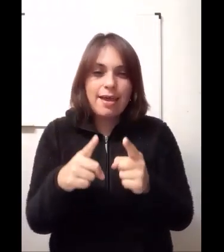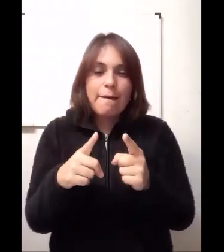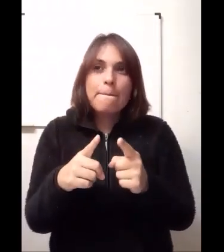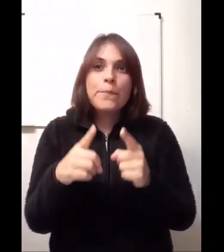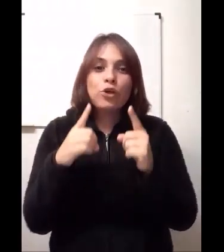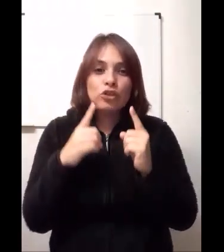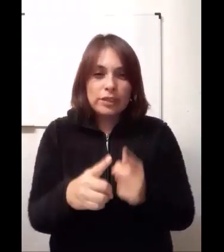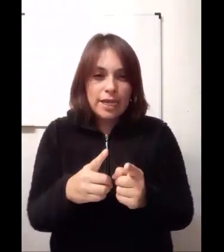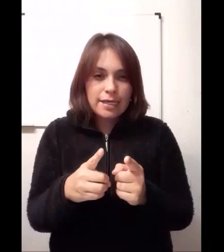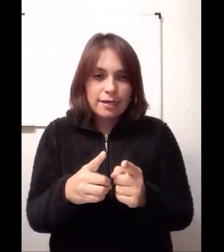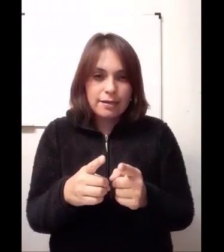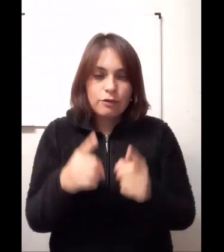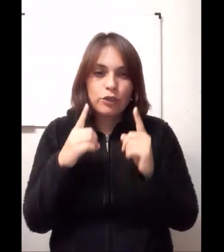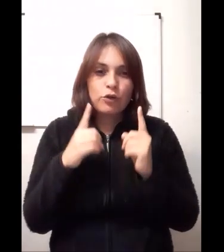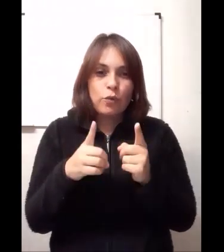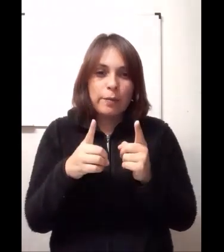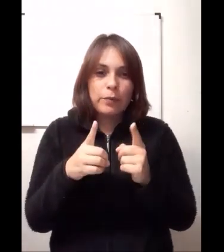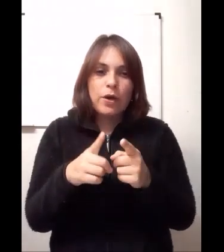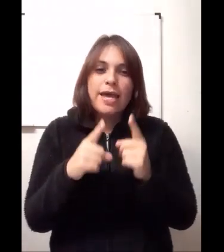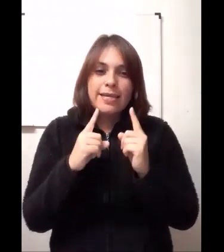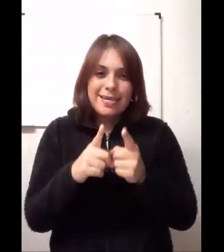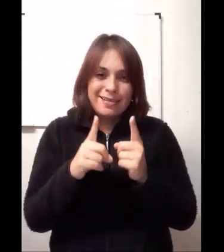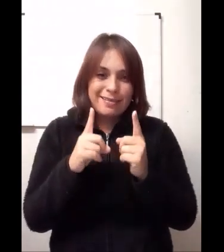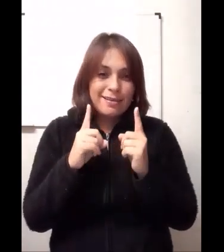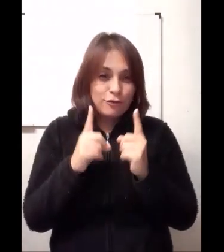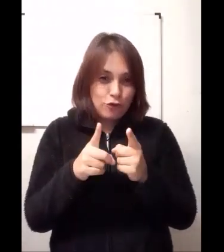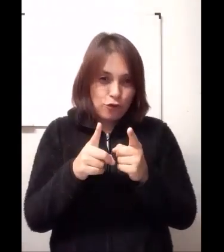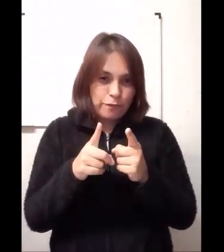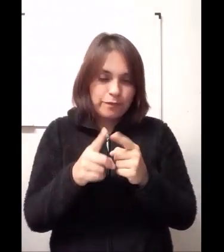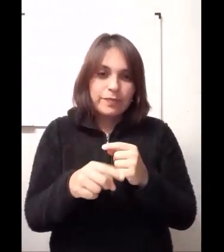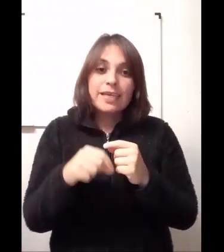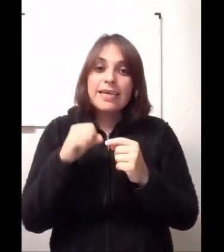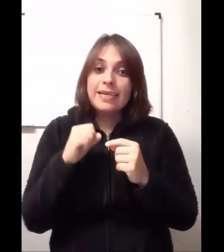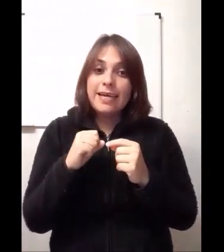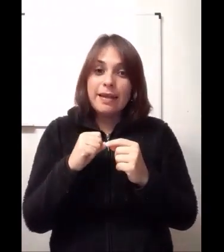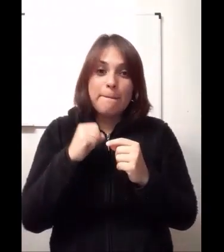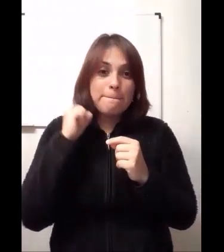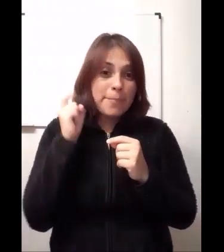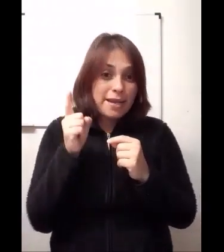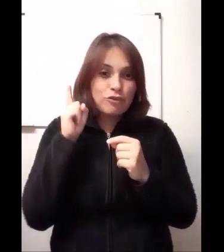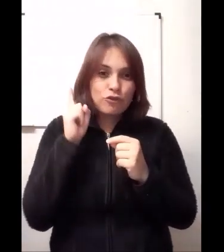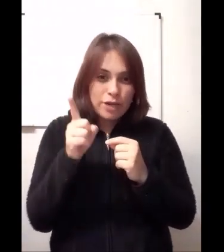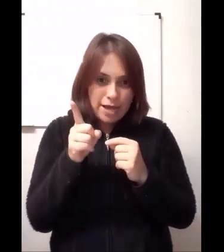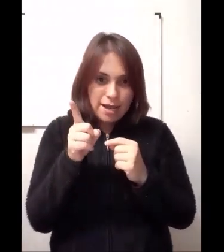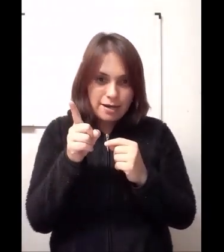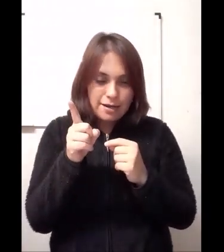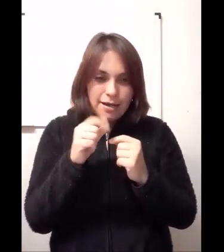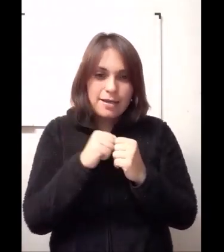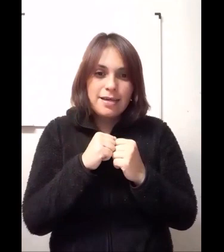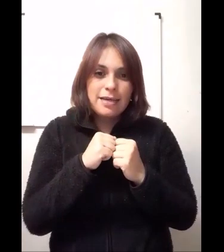protegen nuestro cuerpo. Y estas son higiene personal y